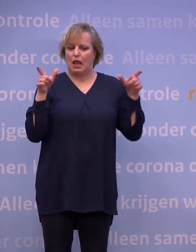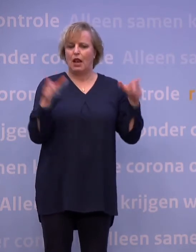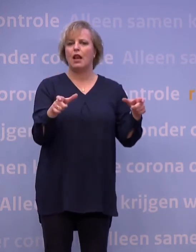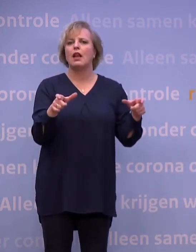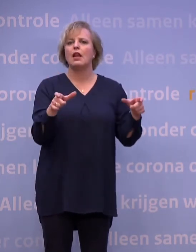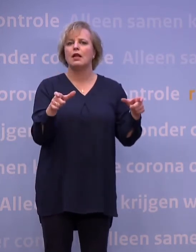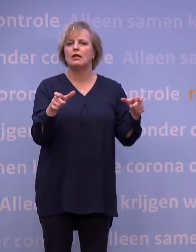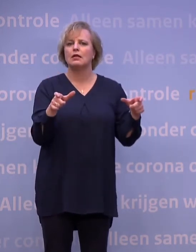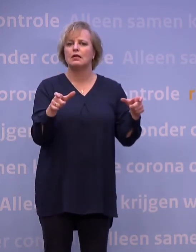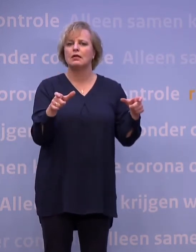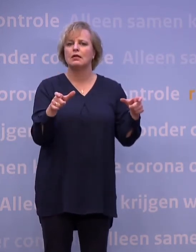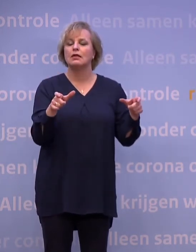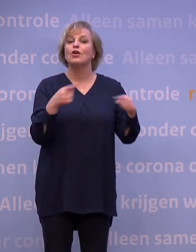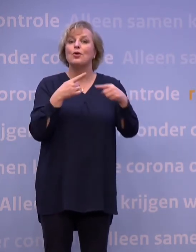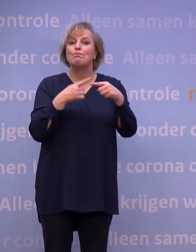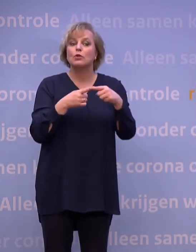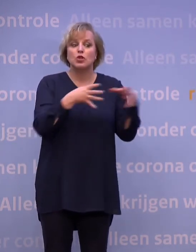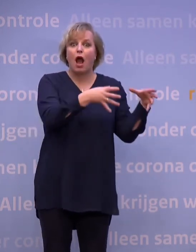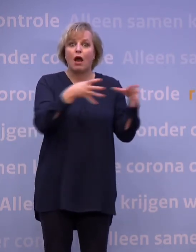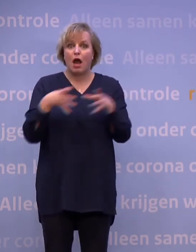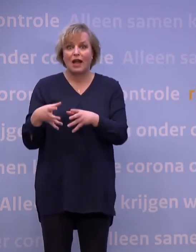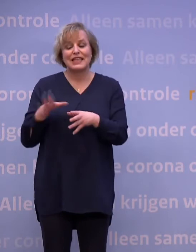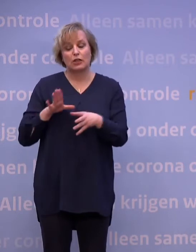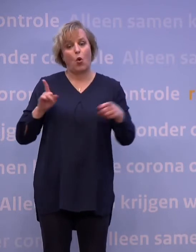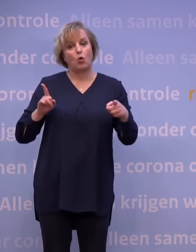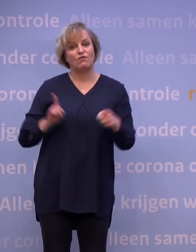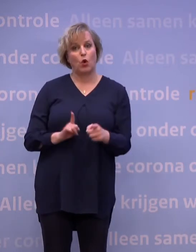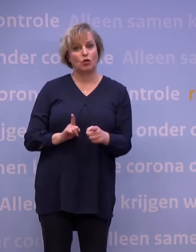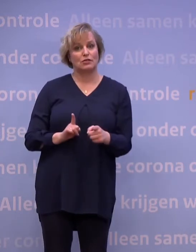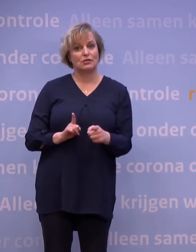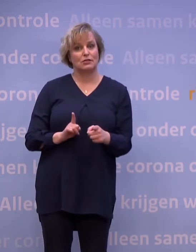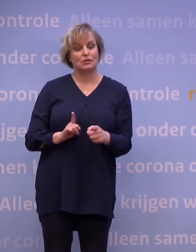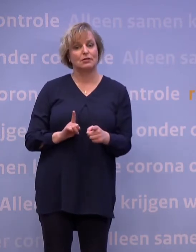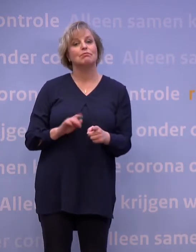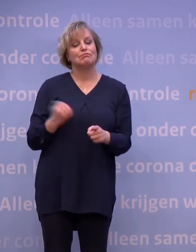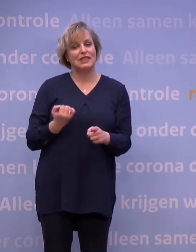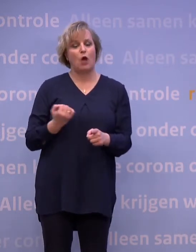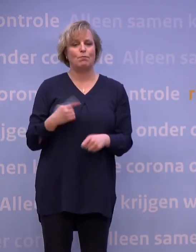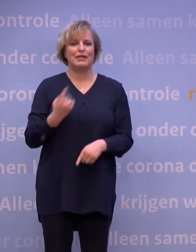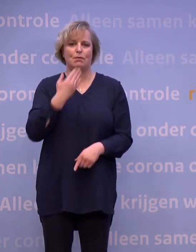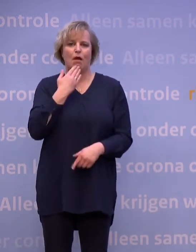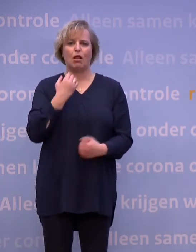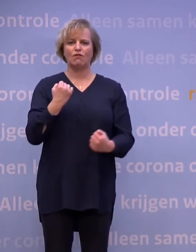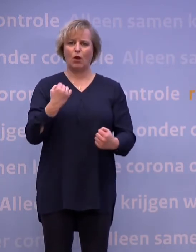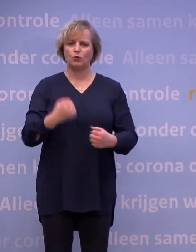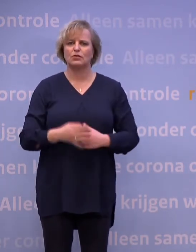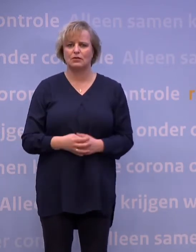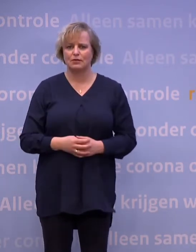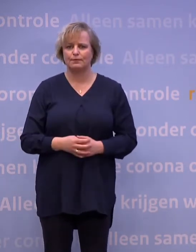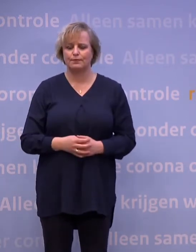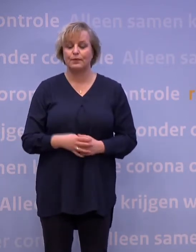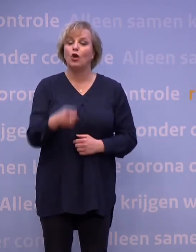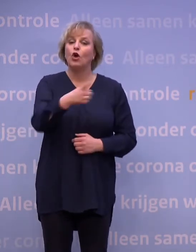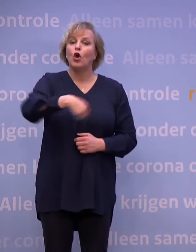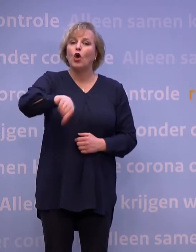En bovendien wordt zo de quarantaine voor hen bekort en is die dus gemakkelijker vol te houden. In de gemeente